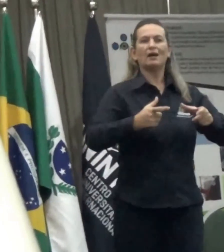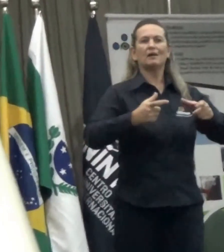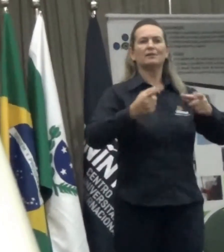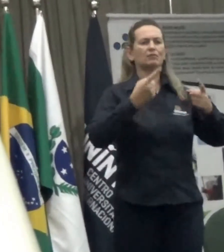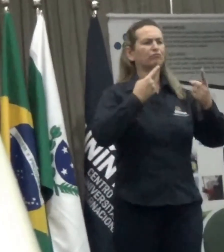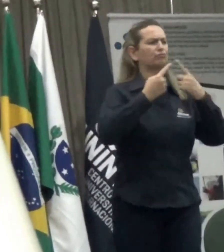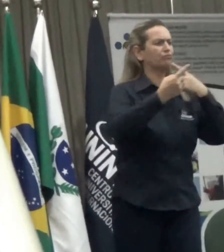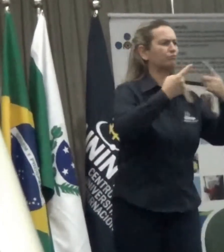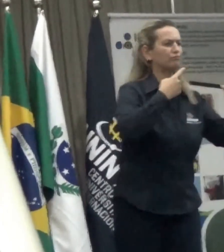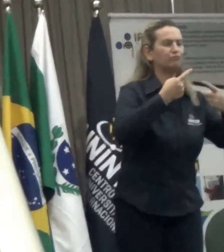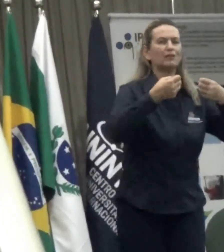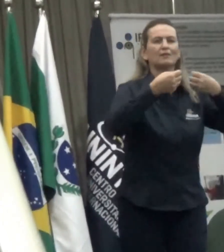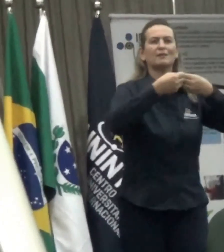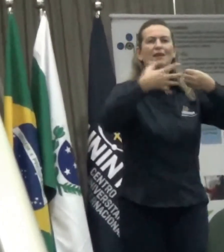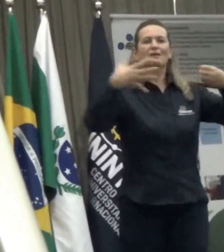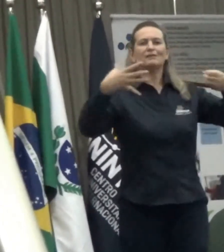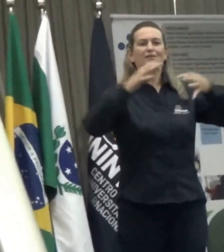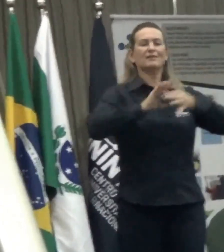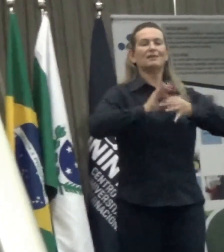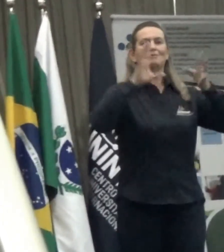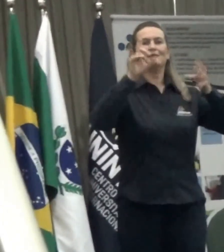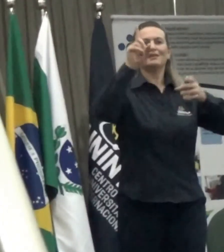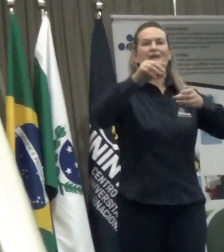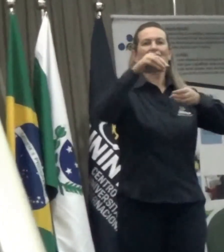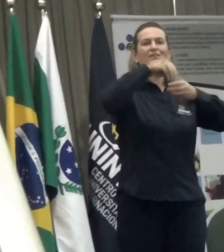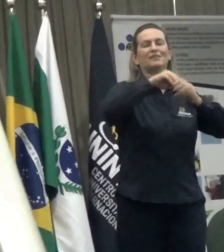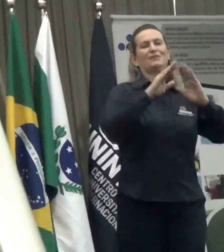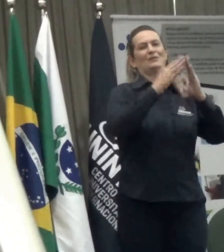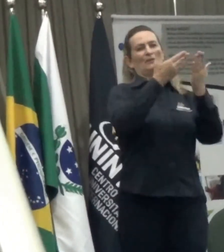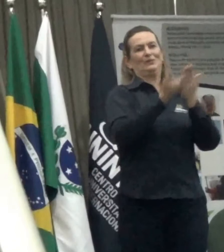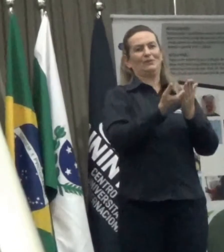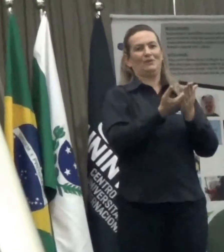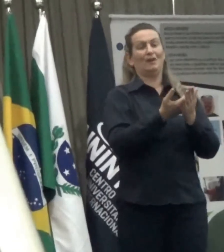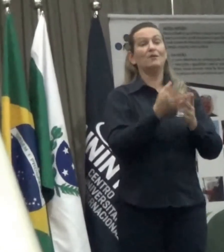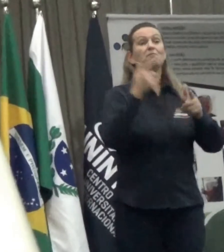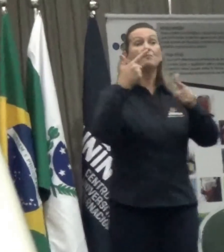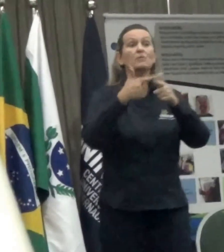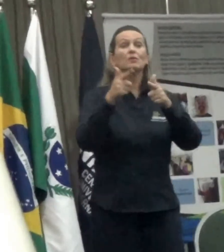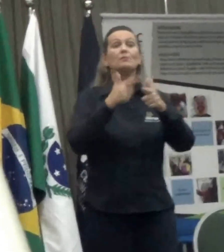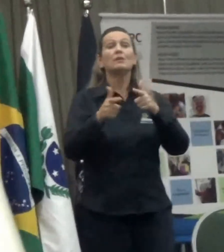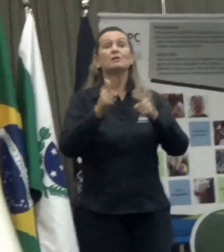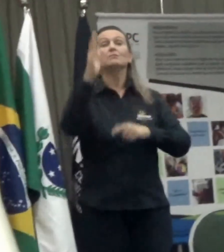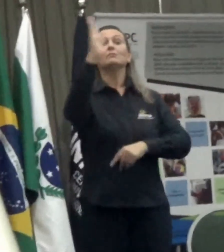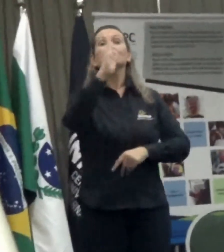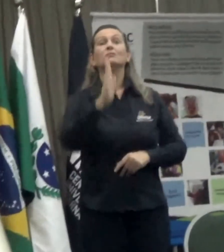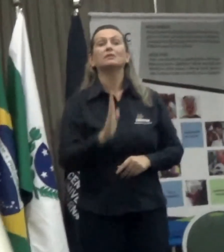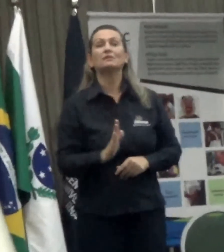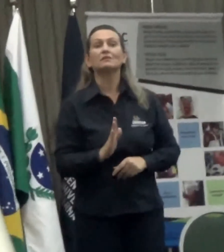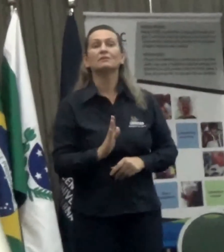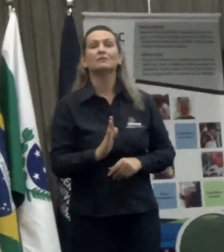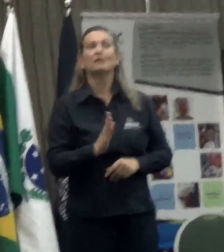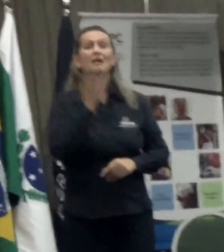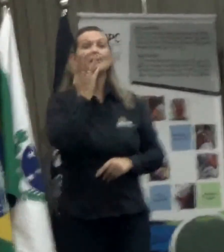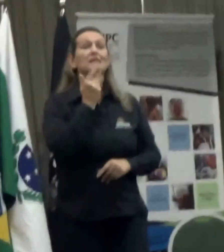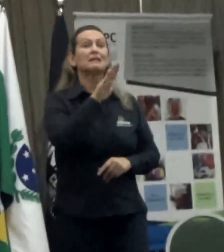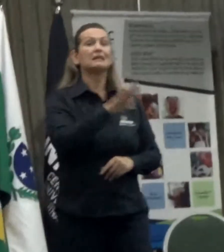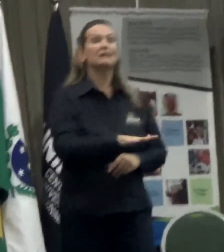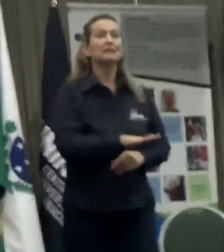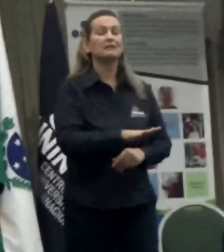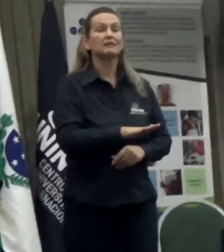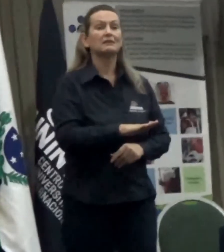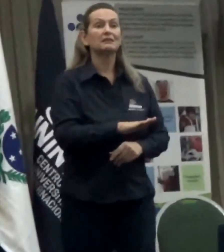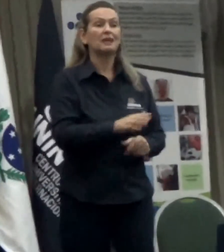Aliás, acho que o maior problema do Brasil é esse. As crianças ricas estão nas escolas particulares e as crianças não ricas estão nas escolas públicas.